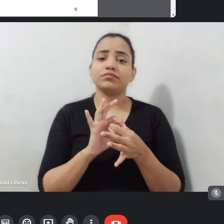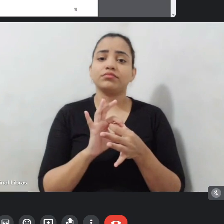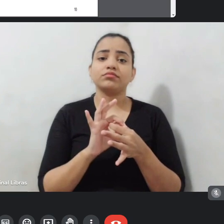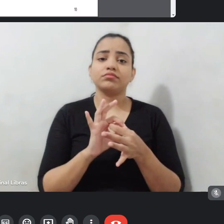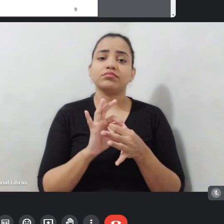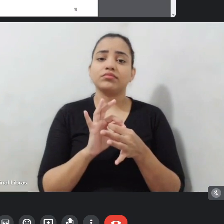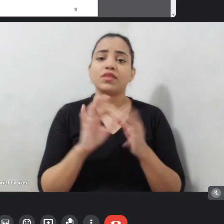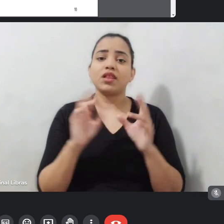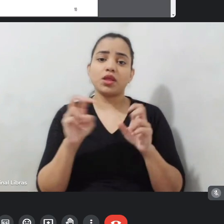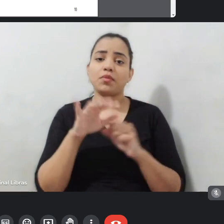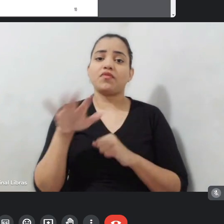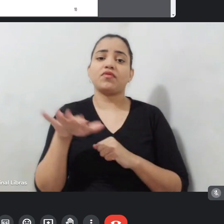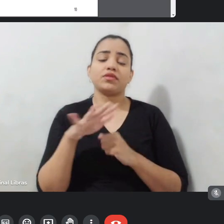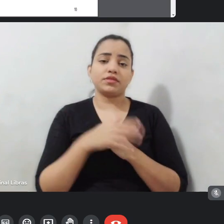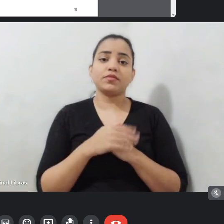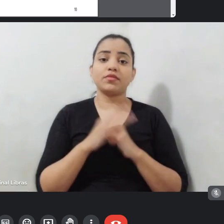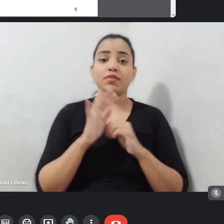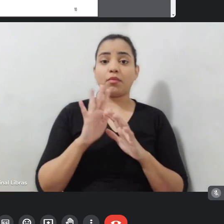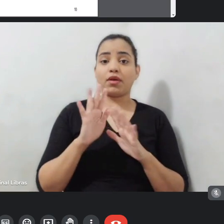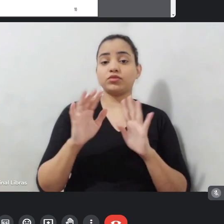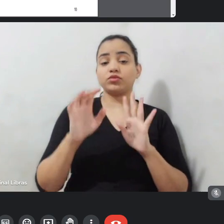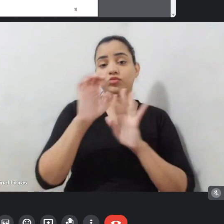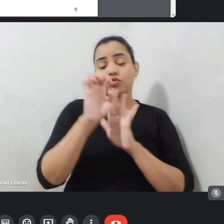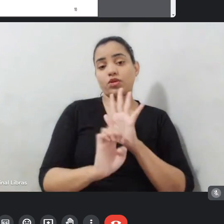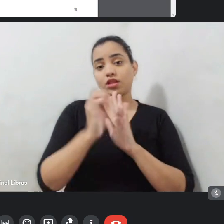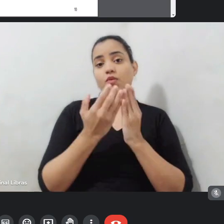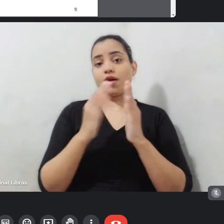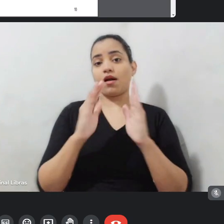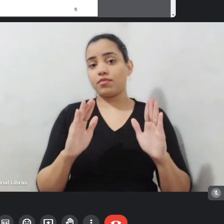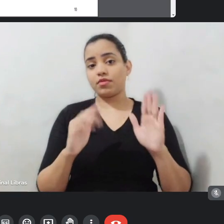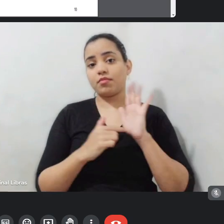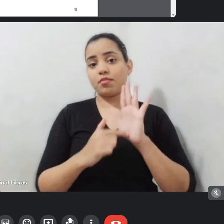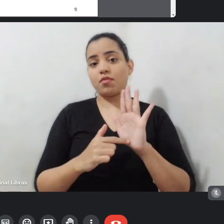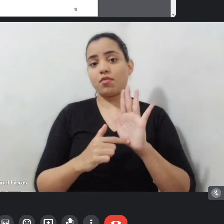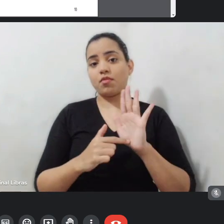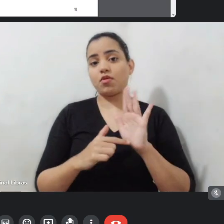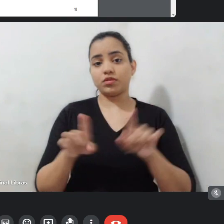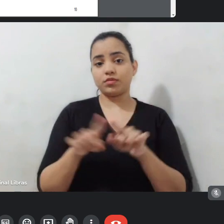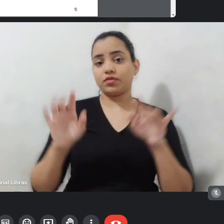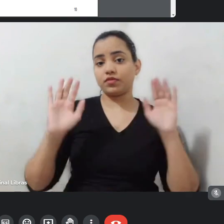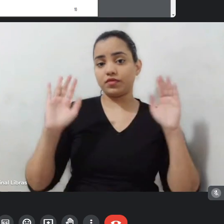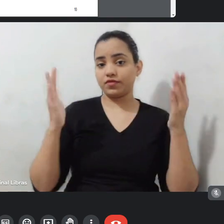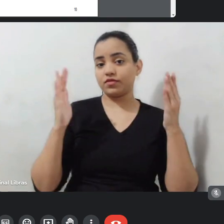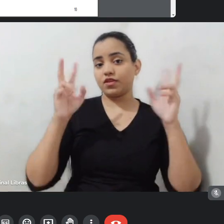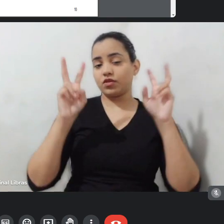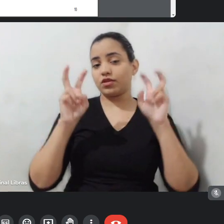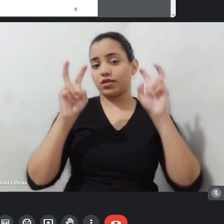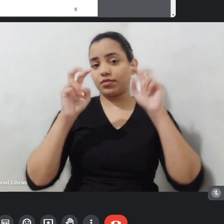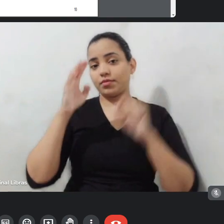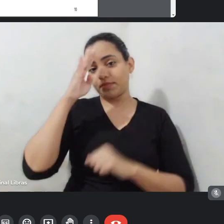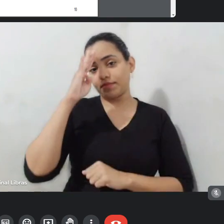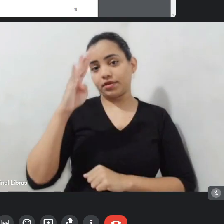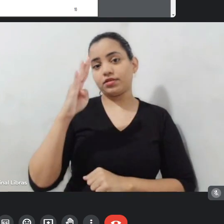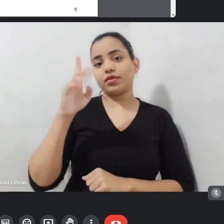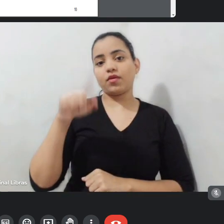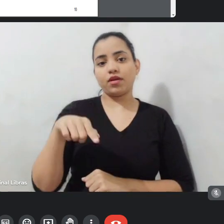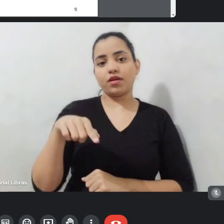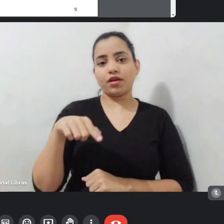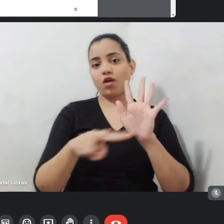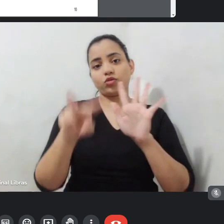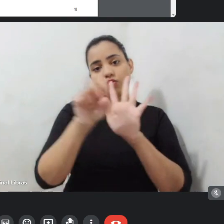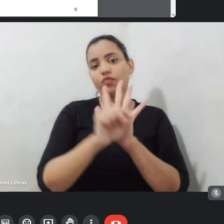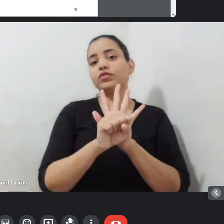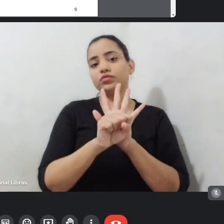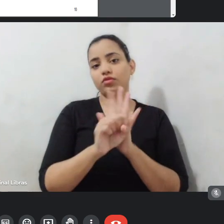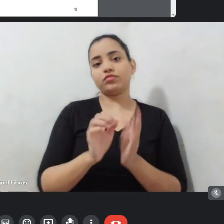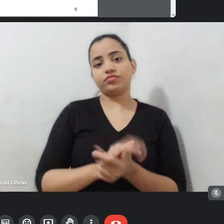no caso, quando a gente abrir a edital para mostras, festivais, o assunto principal é audiovisual. É a mostra